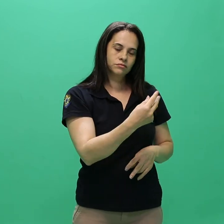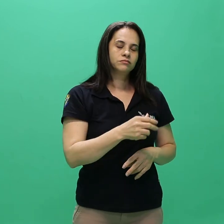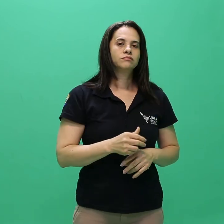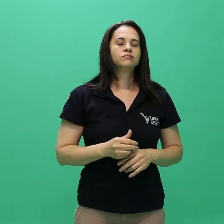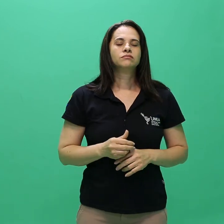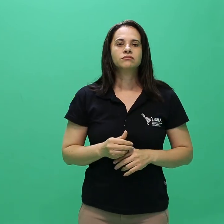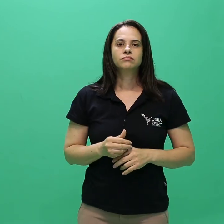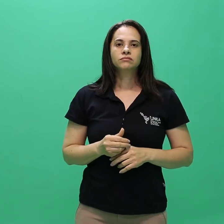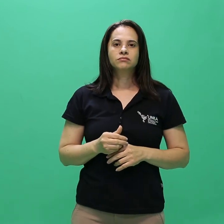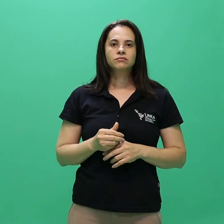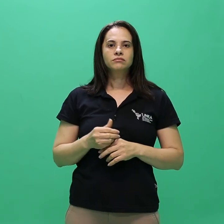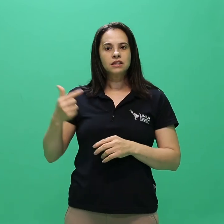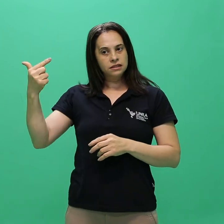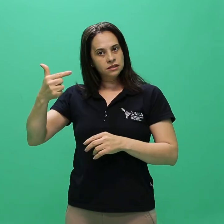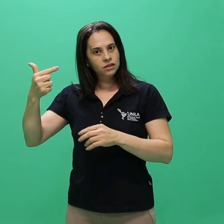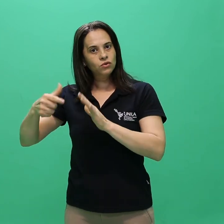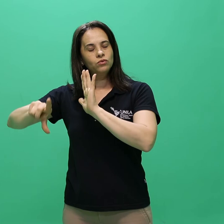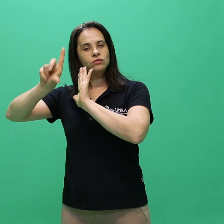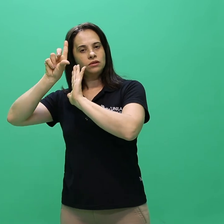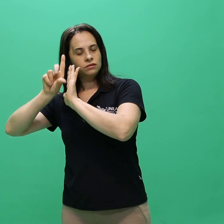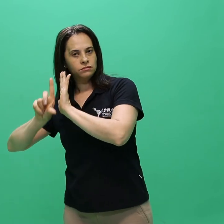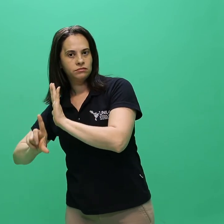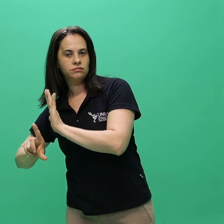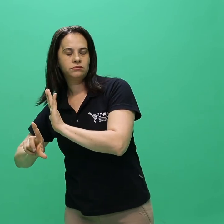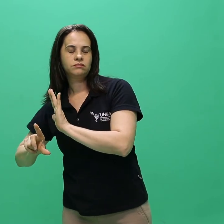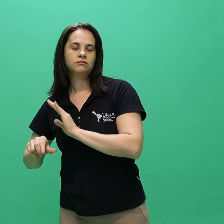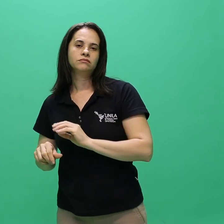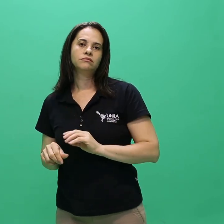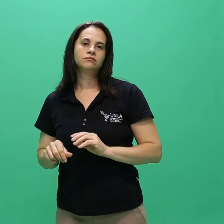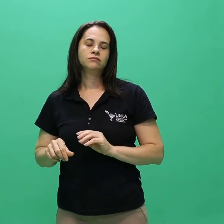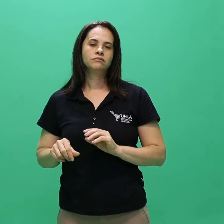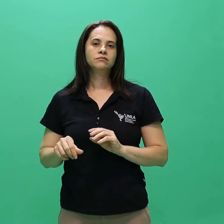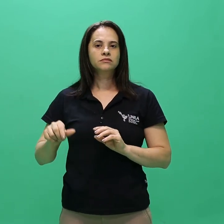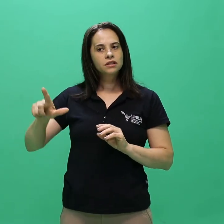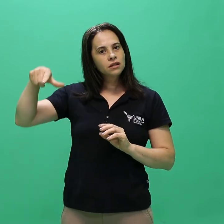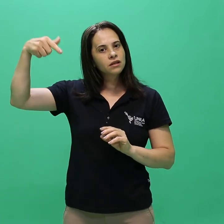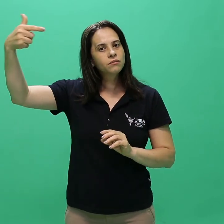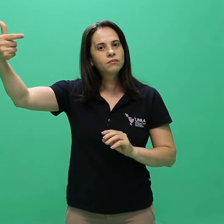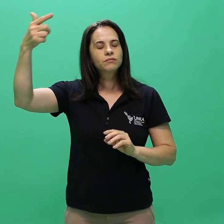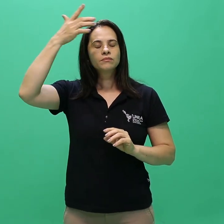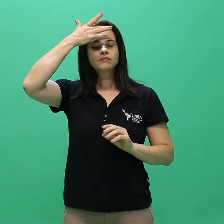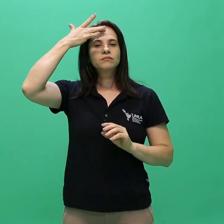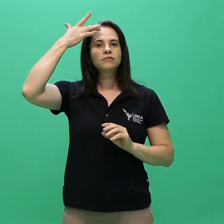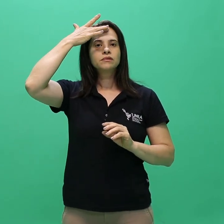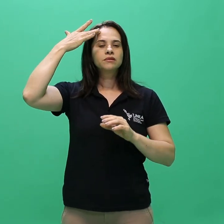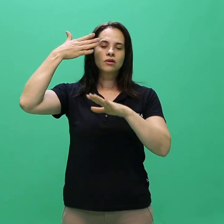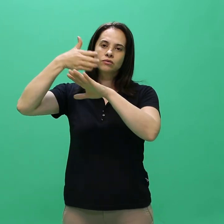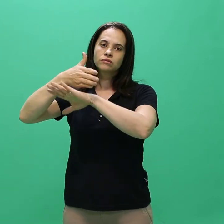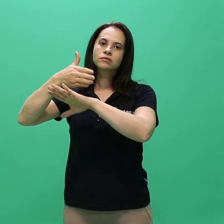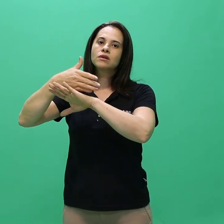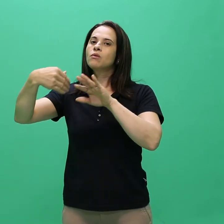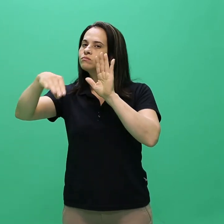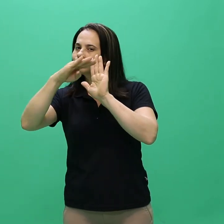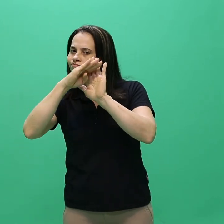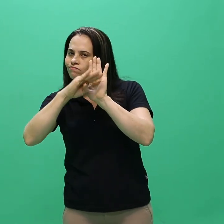obtiverem maior nota na avaliação da banca e ou prova específica, anexo 2.